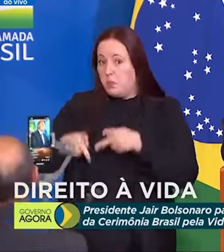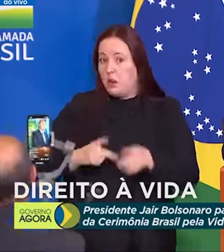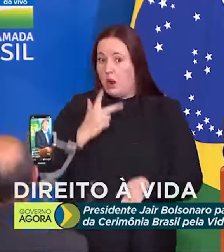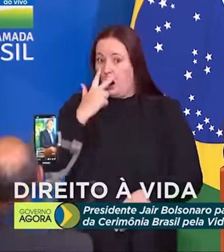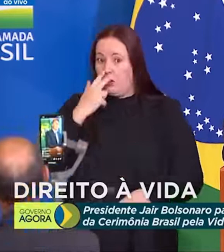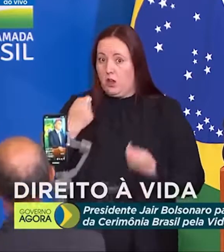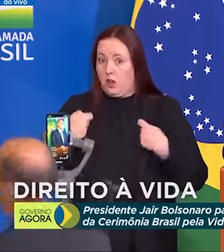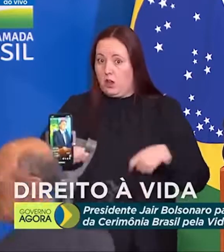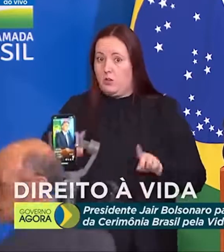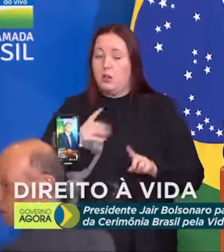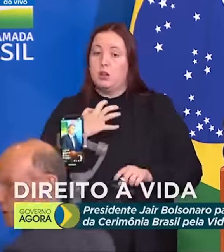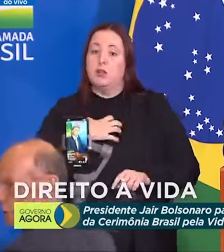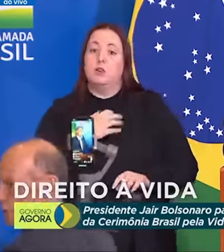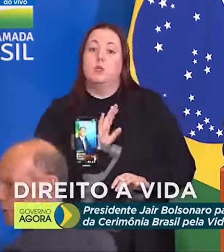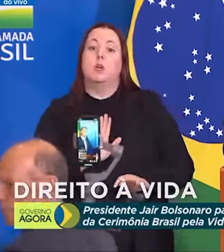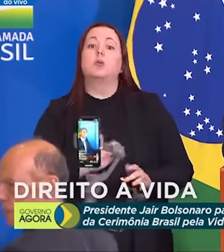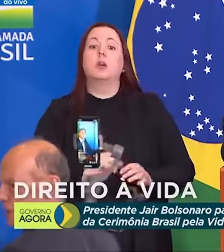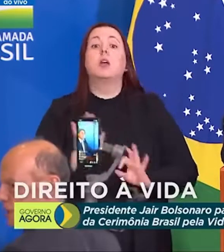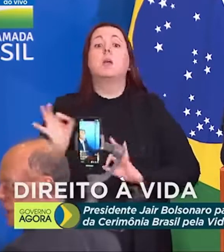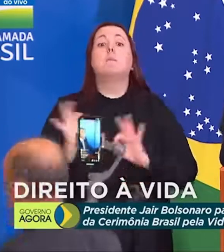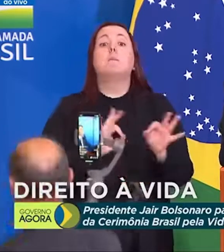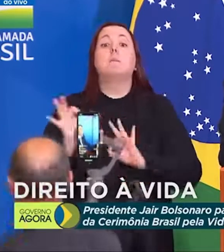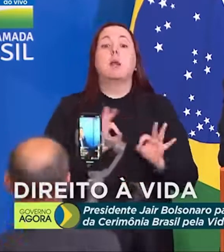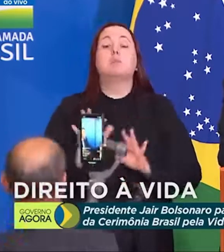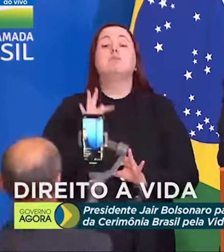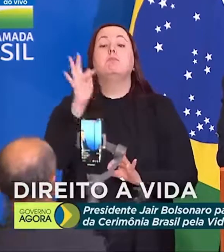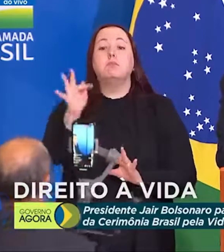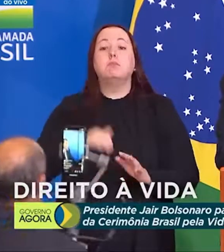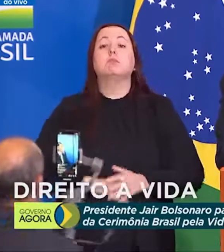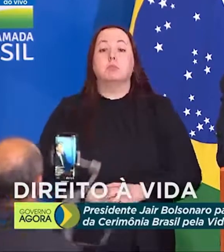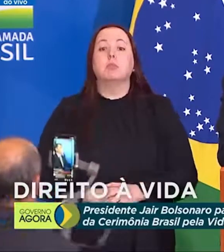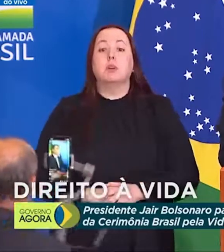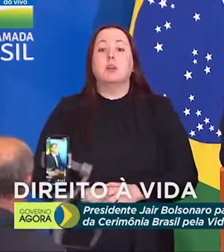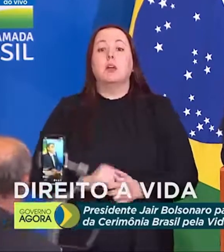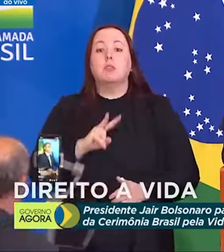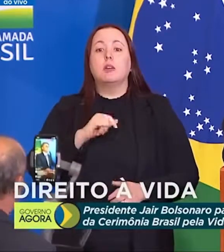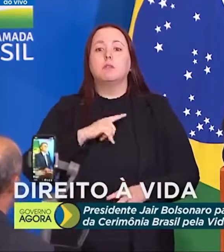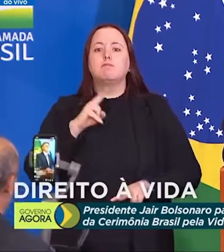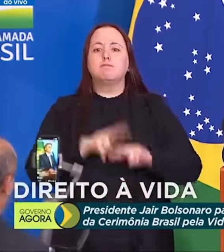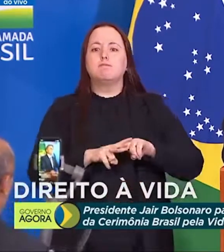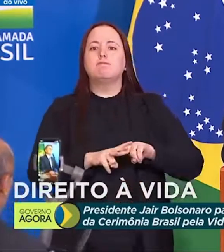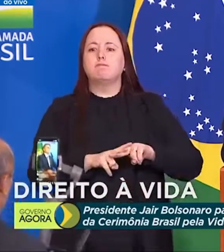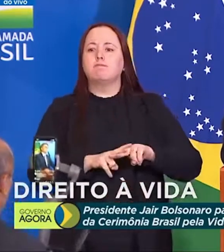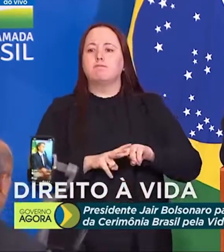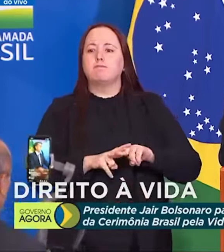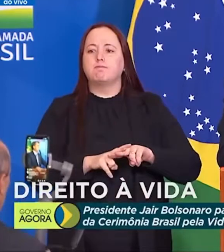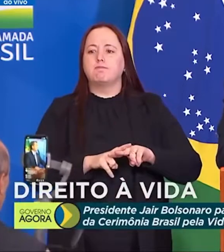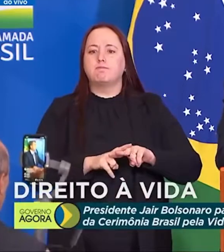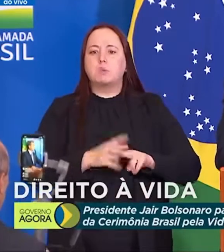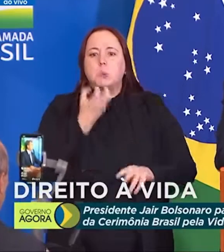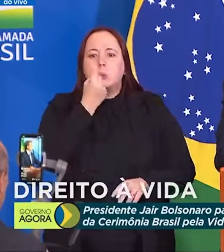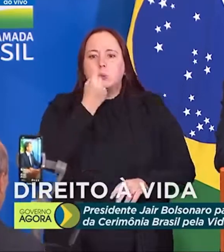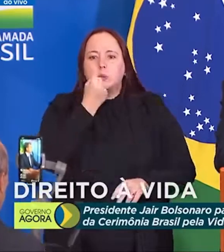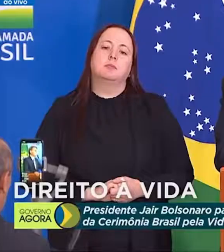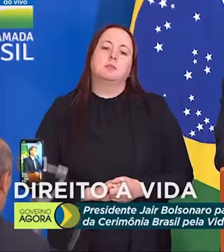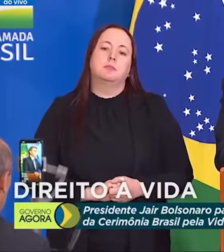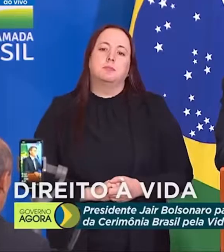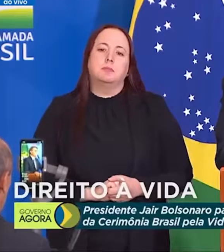não deve ser dessa maneira, preparem-se para ser prisioneiros. sem algemas.